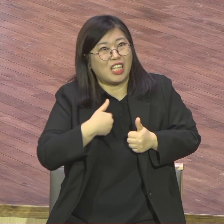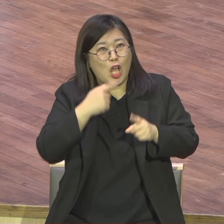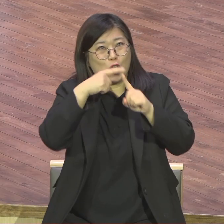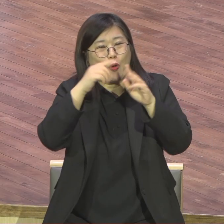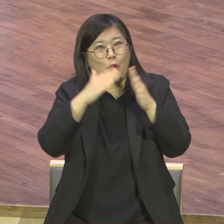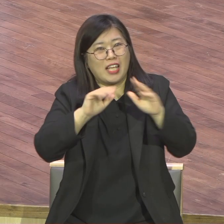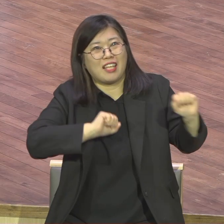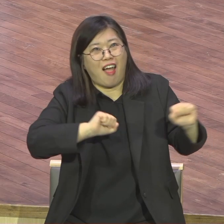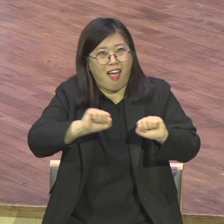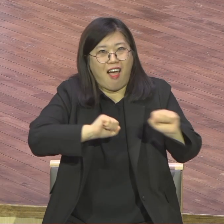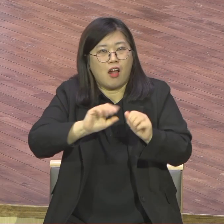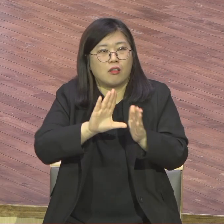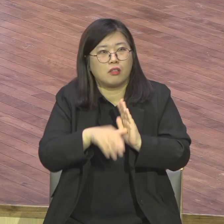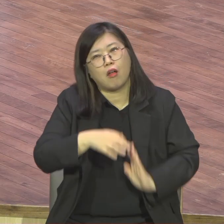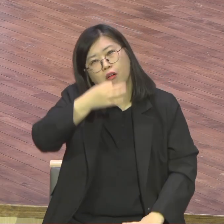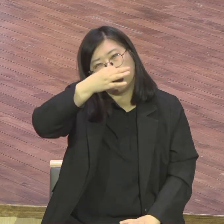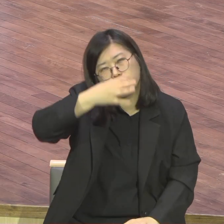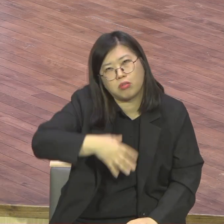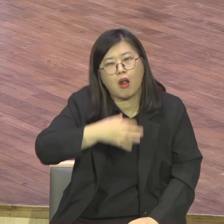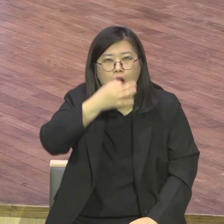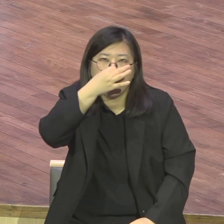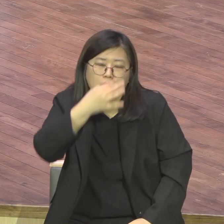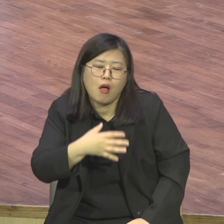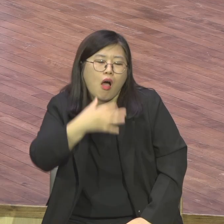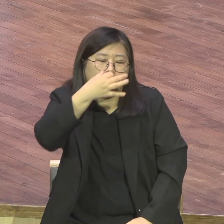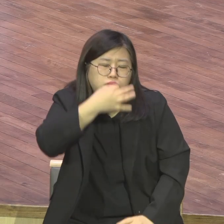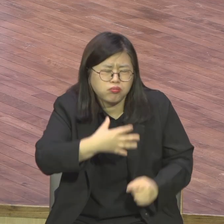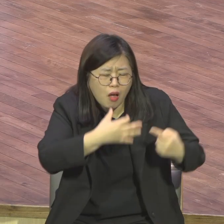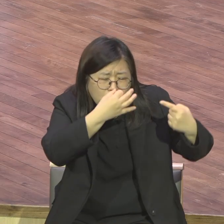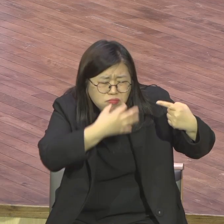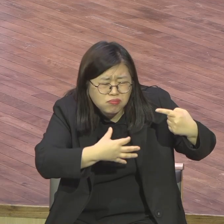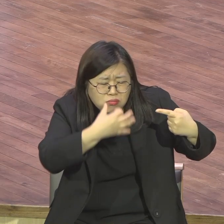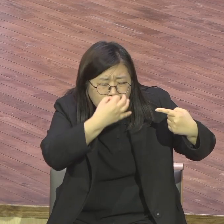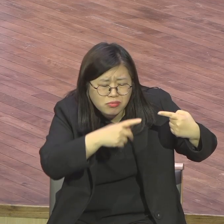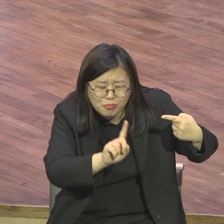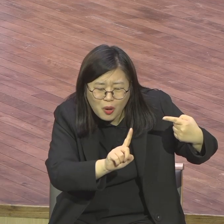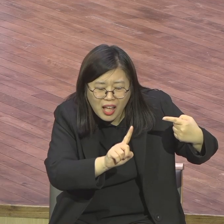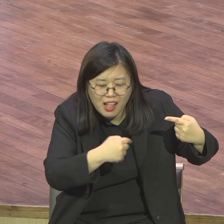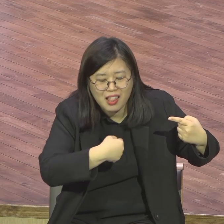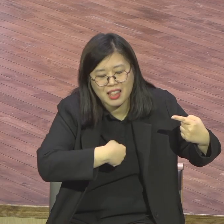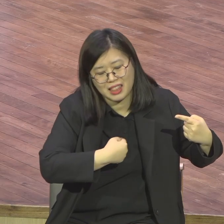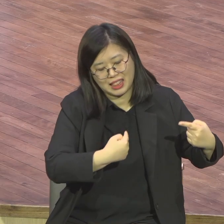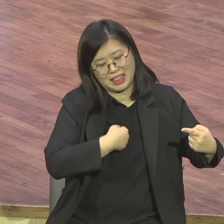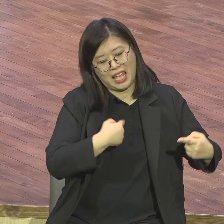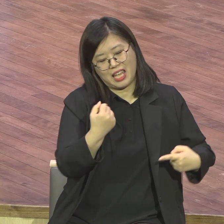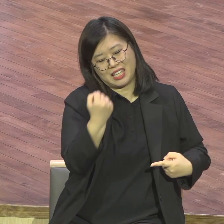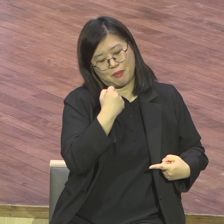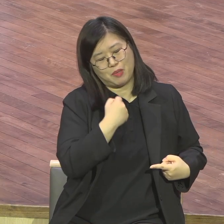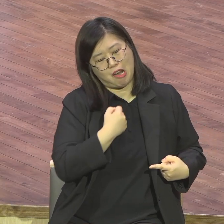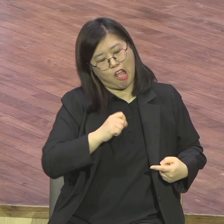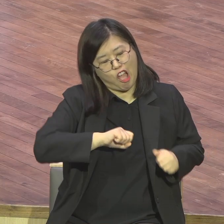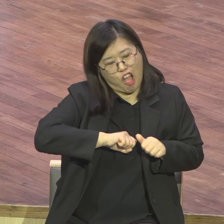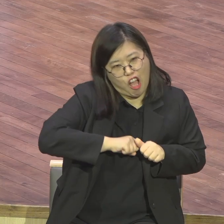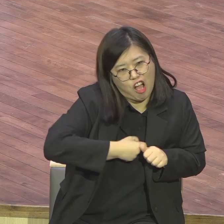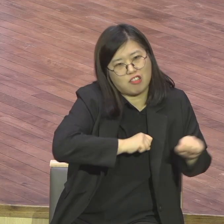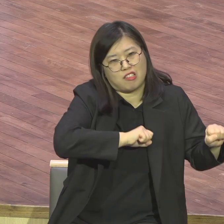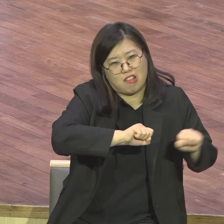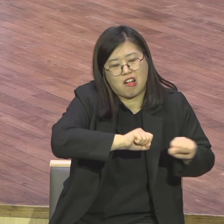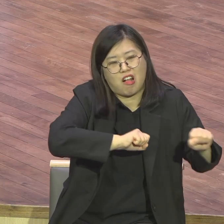팍팍 나와서 늘 신나고 교회만 가고 싶고 교회만 가고 싶고 교회만 저는요. 눈만 뜨면 교회 옵니다. 아침에 딱 바로 제가